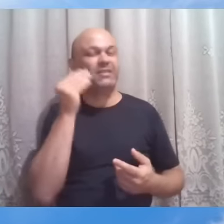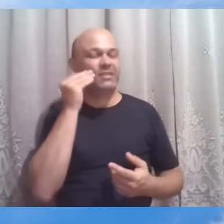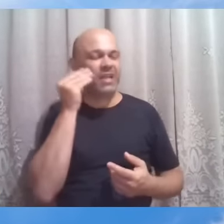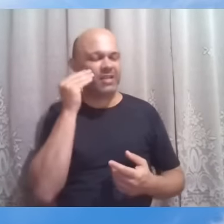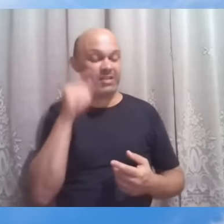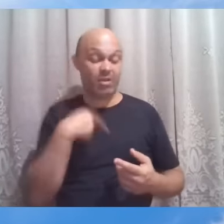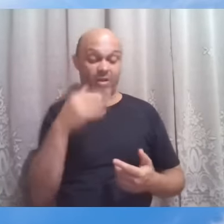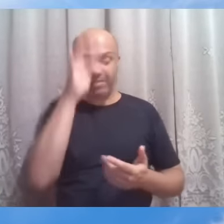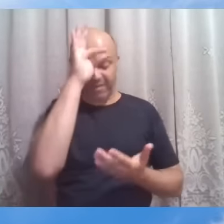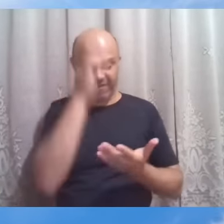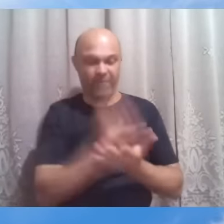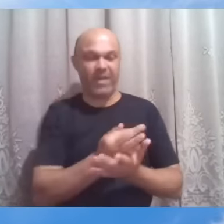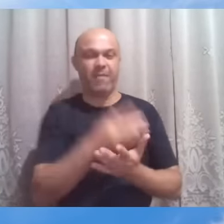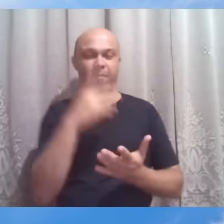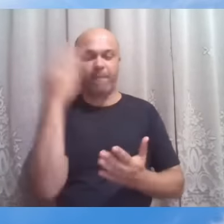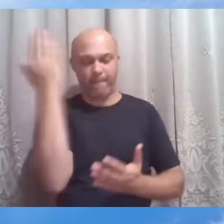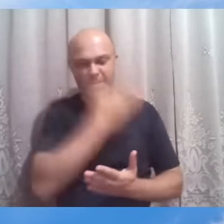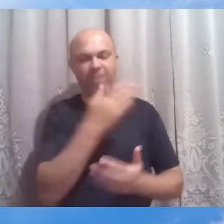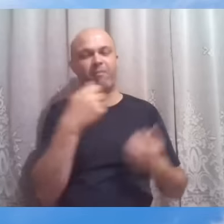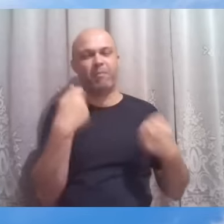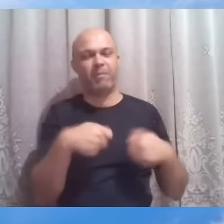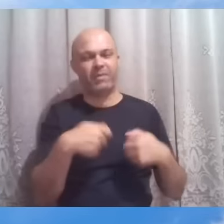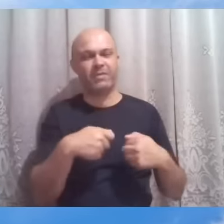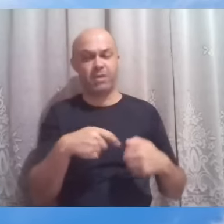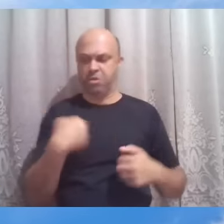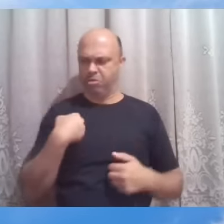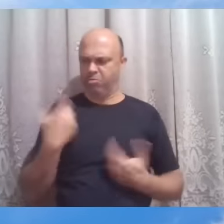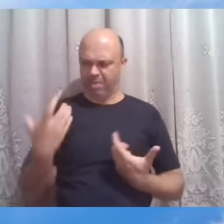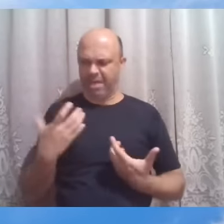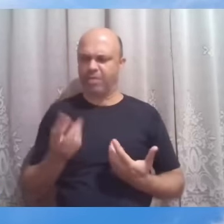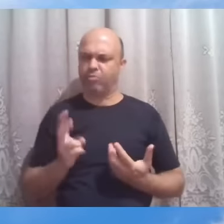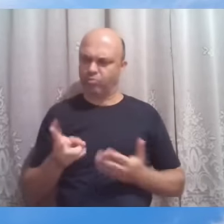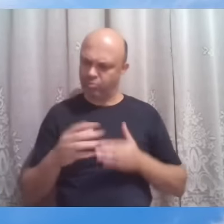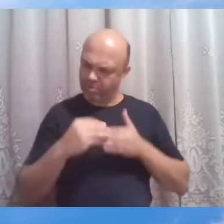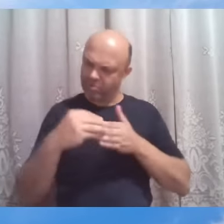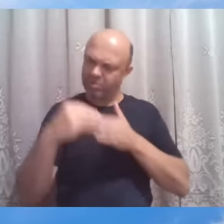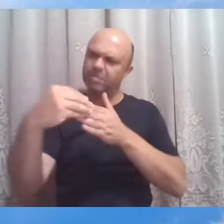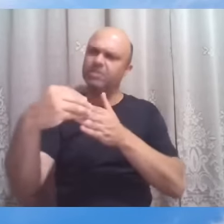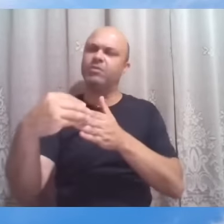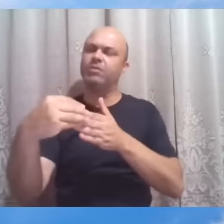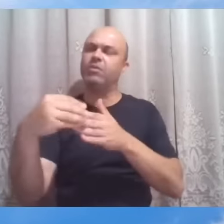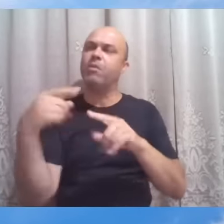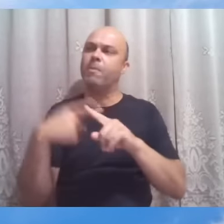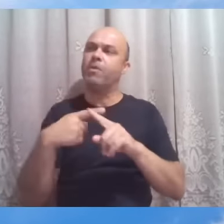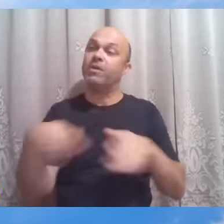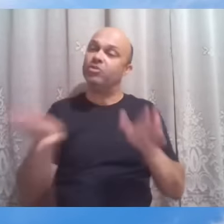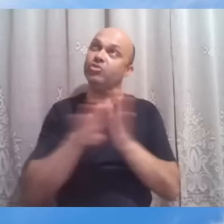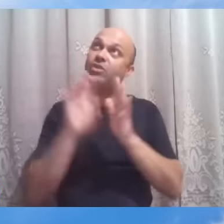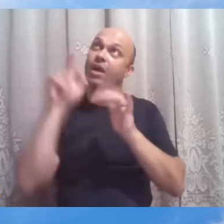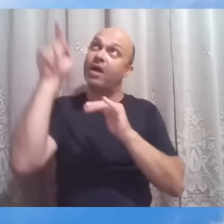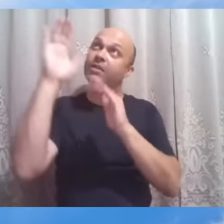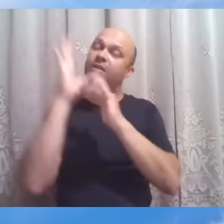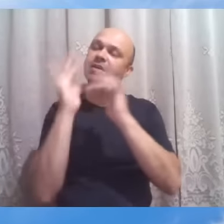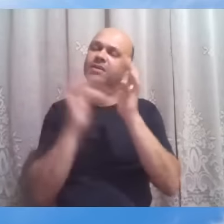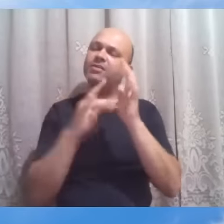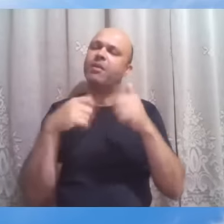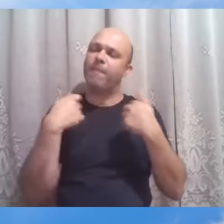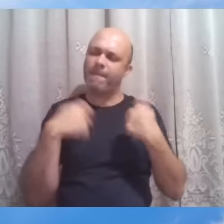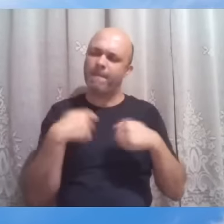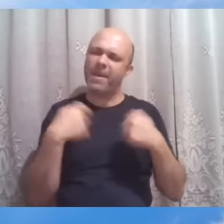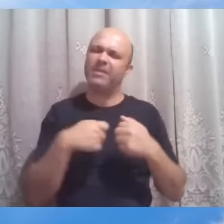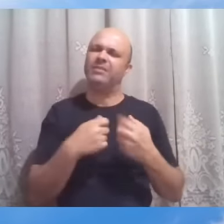vai ser posta à prova. eu quero mesmo seguir. Porque, para chegar ao Cristo, é preciso muita